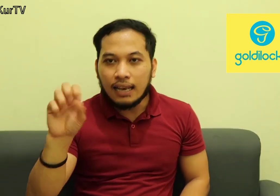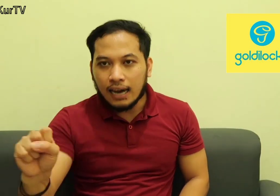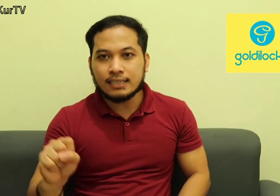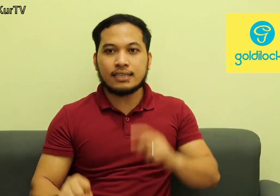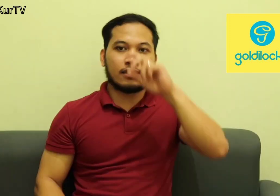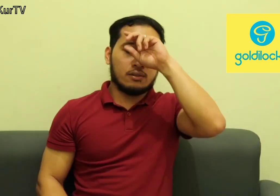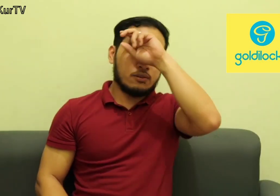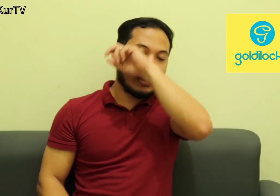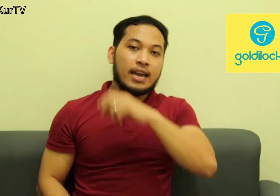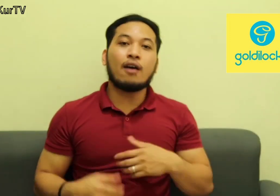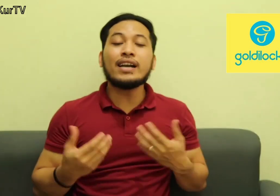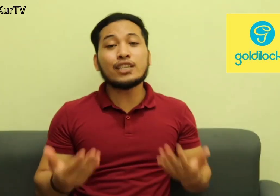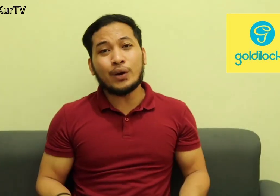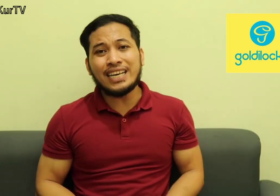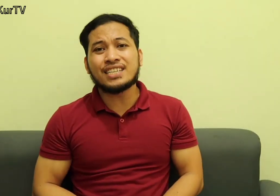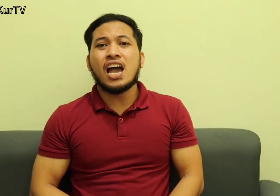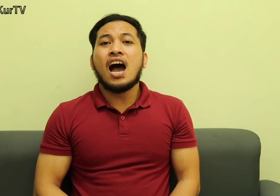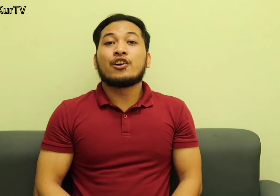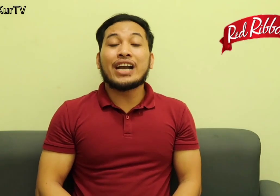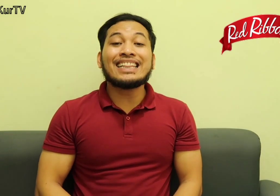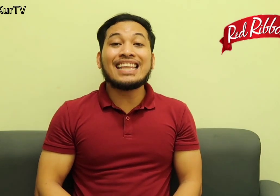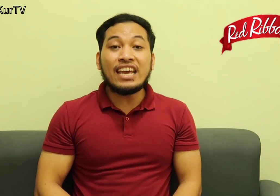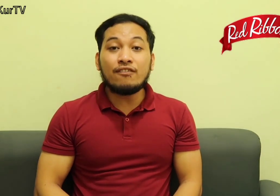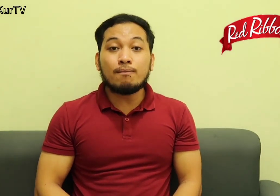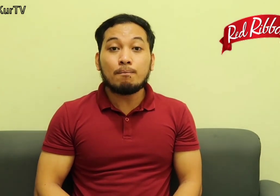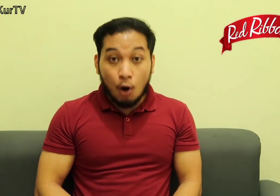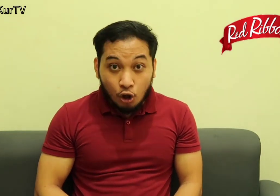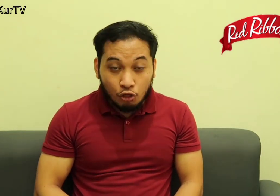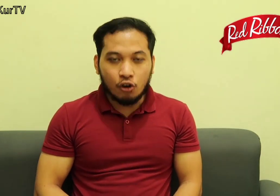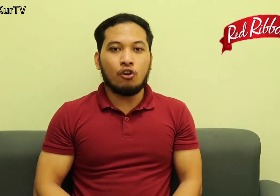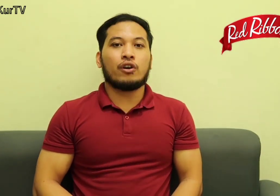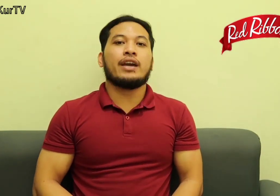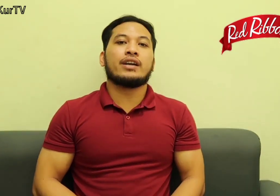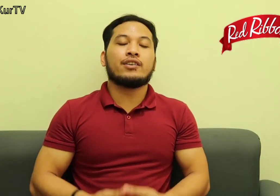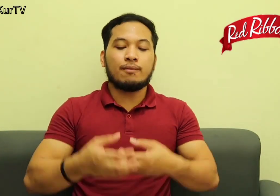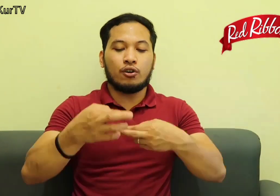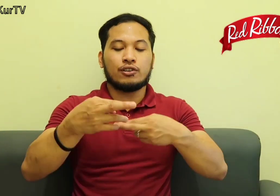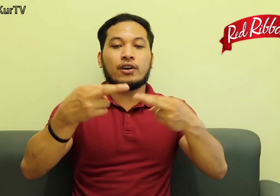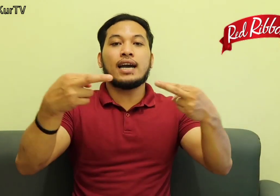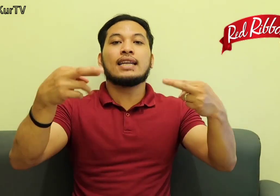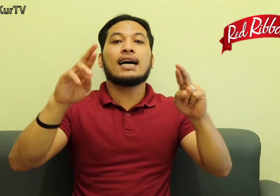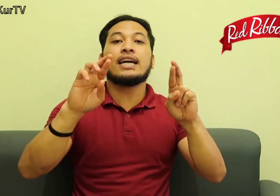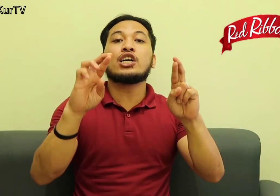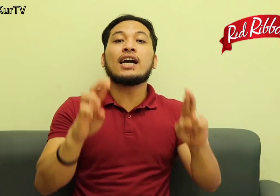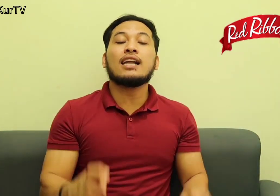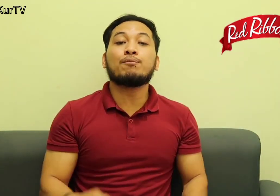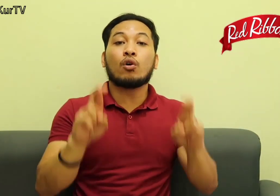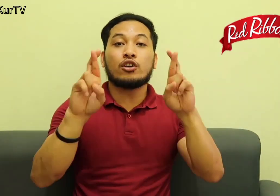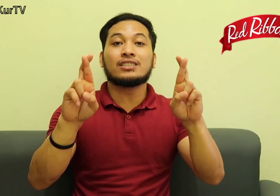Goldilocks Okay Our next word is Red ribbon Okay, red ribbon So, ayan Naka letter R lang po kayong